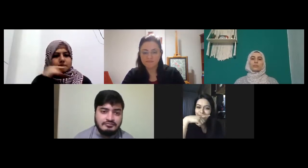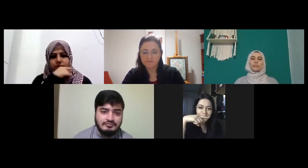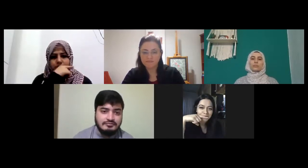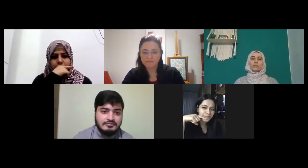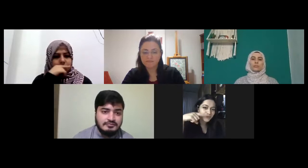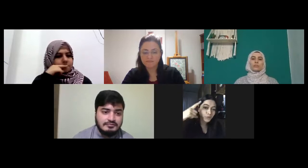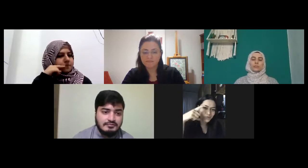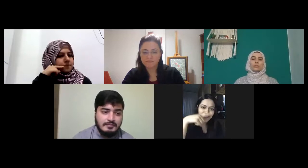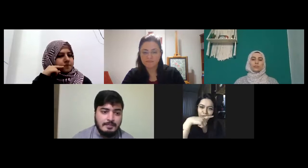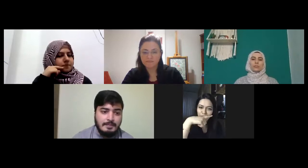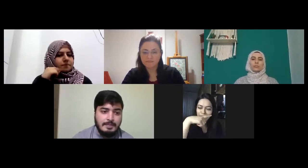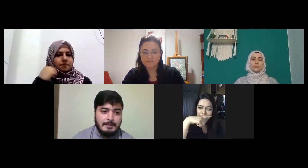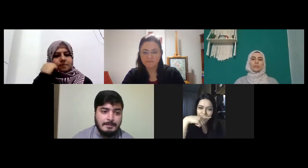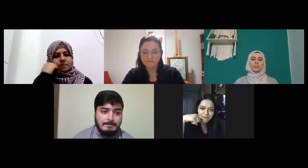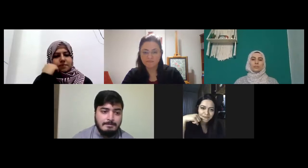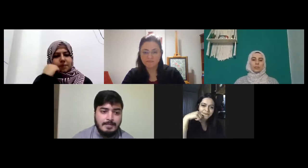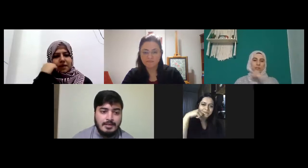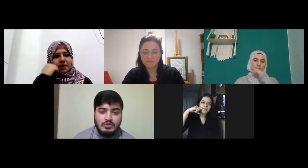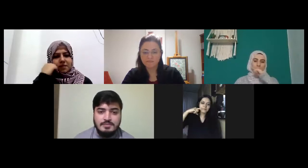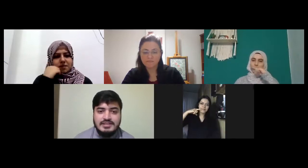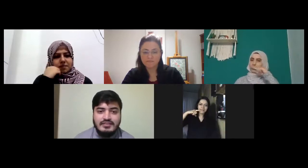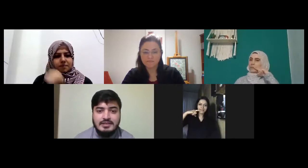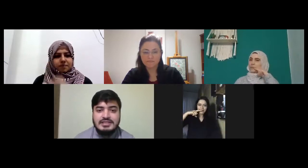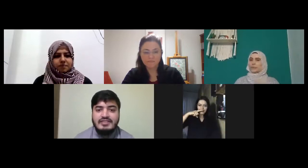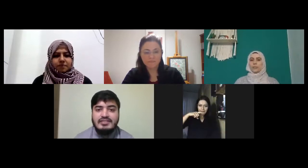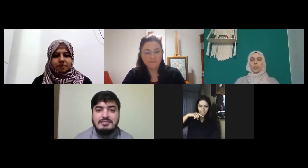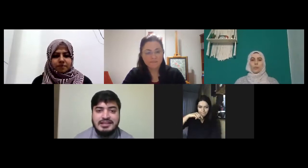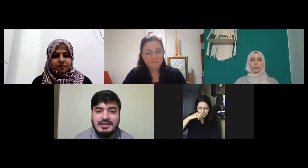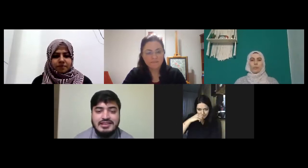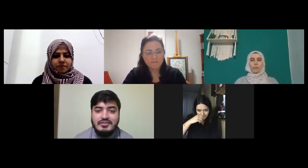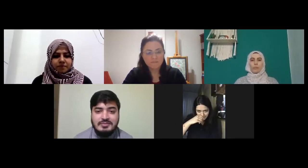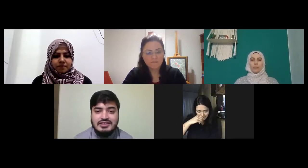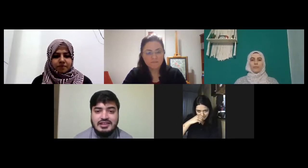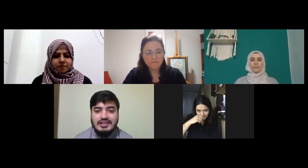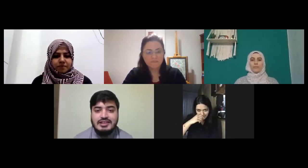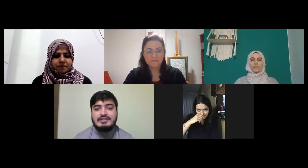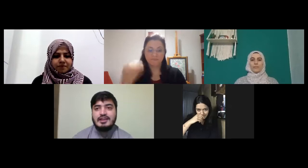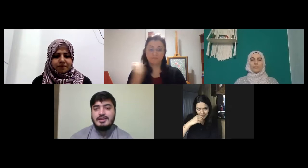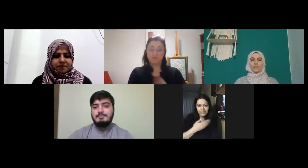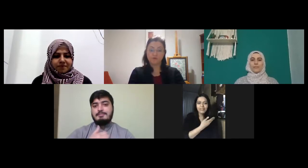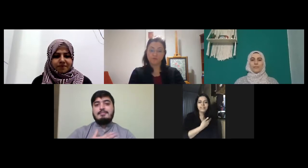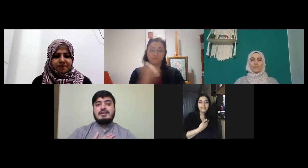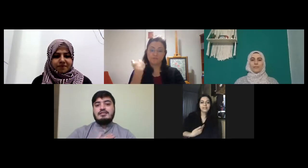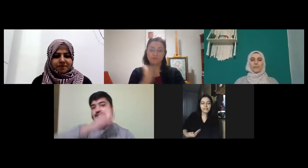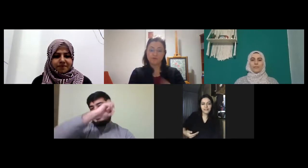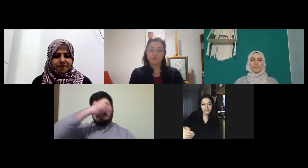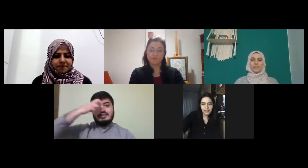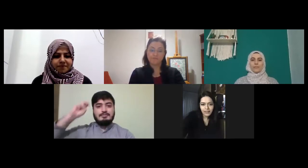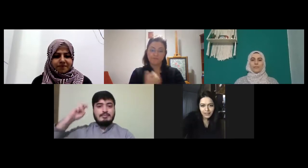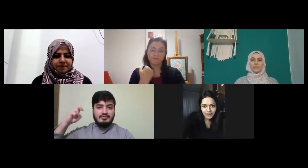dudak üzerinde olacak hocam severim severim ne demek severim nasıl mesela ben mavi